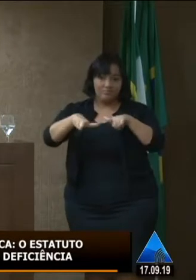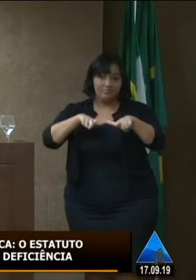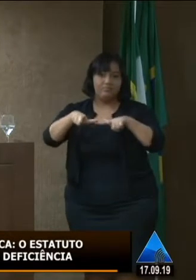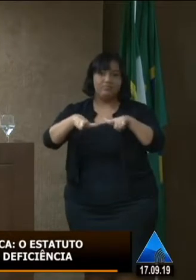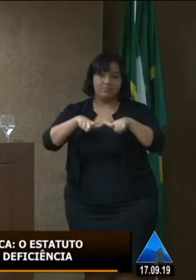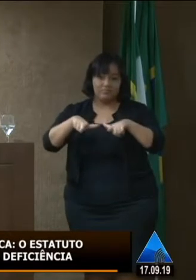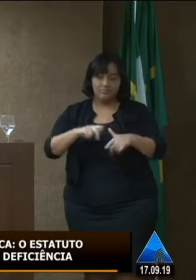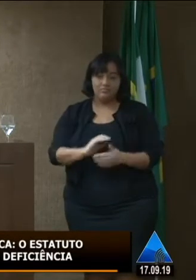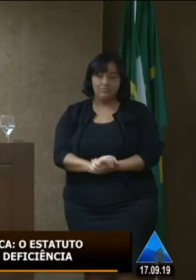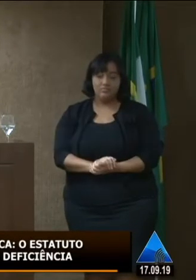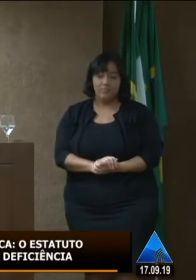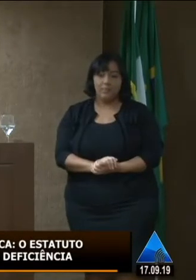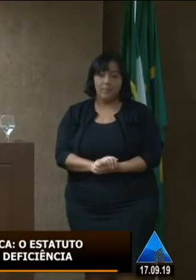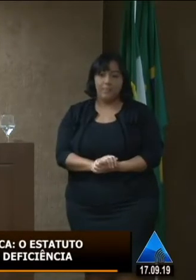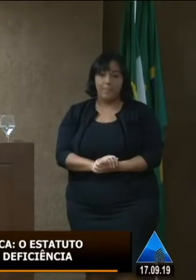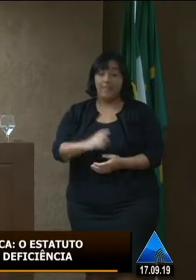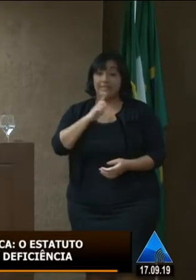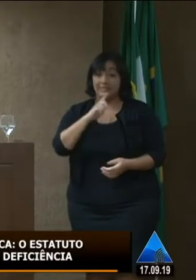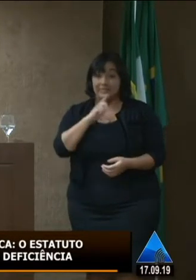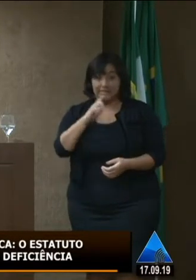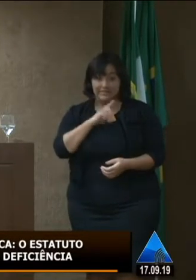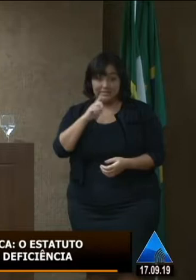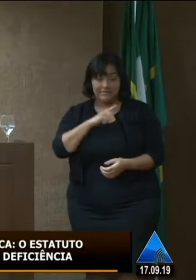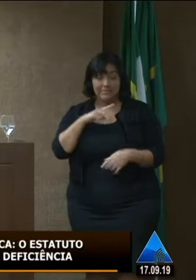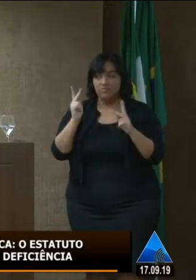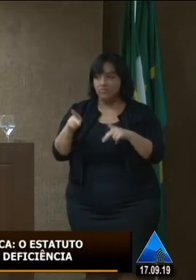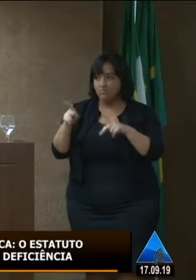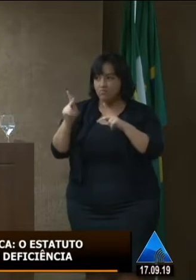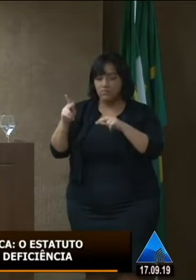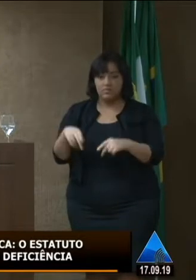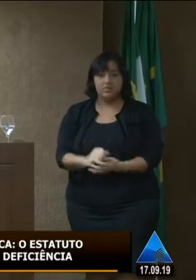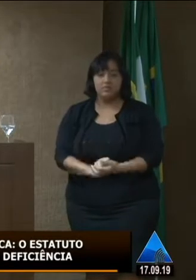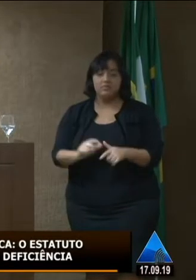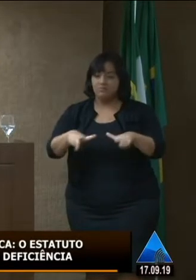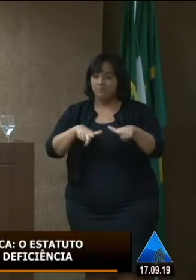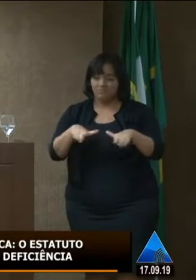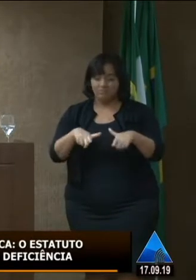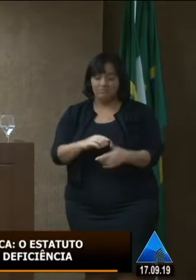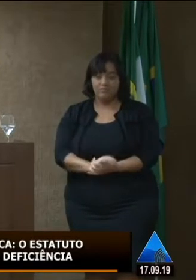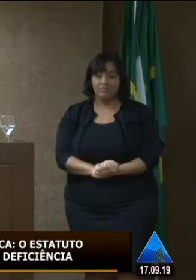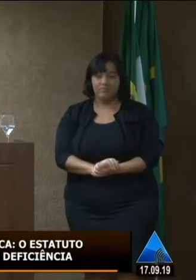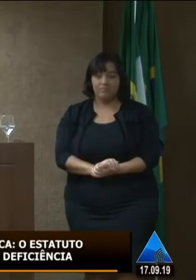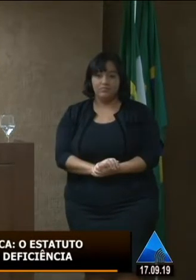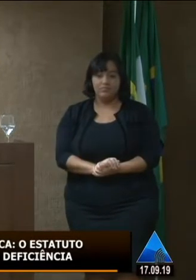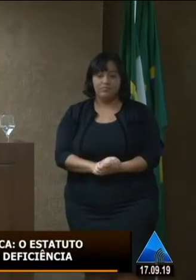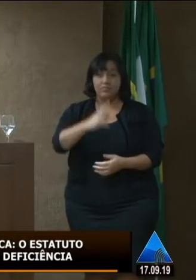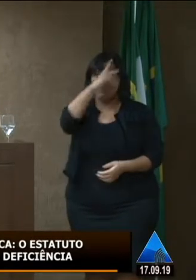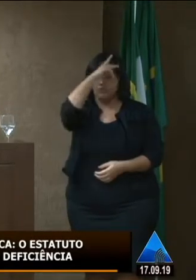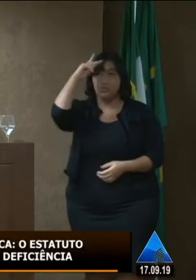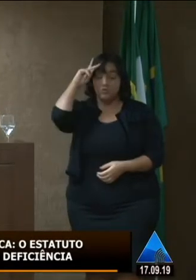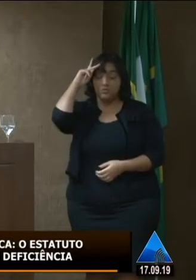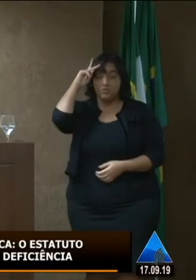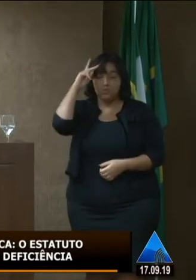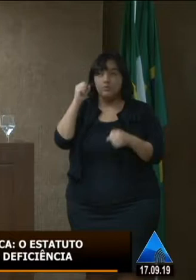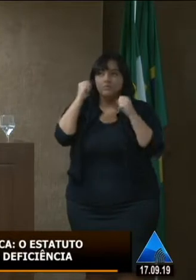na corde que a corde continue sendo corde né e que eles possam voltar